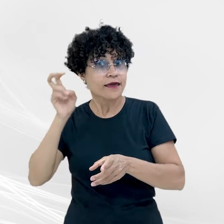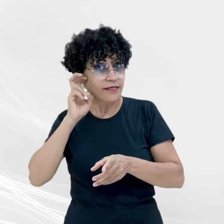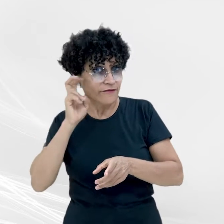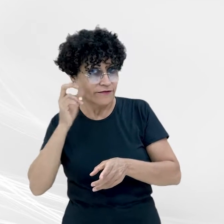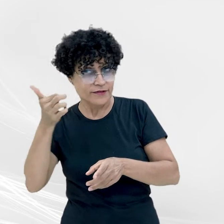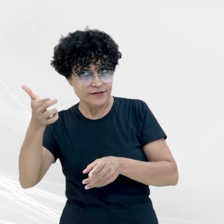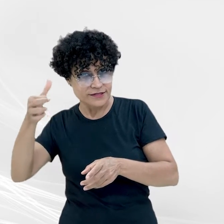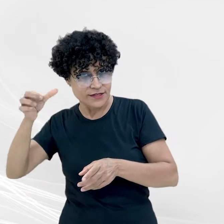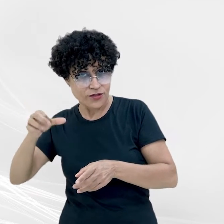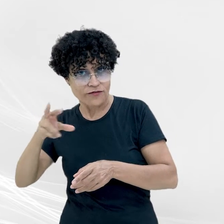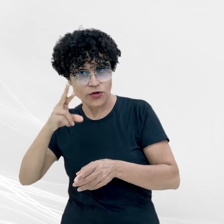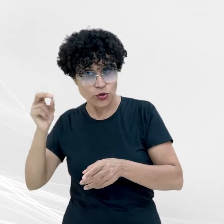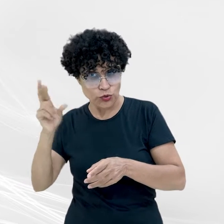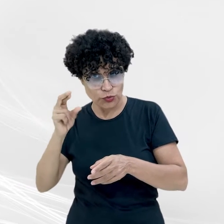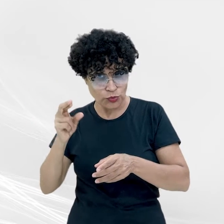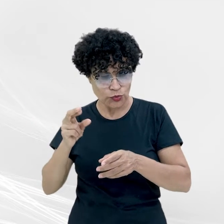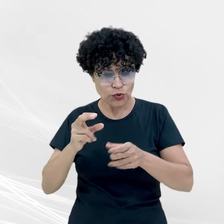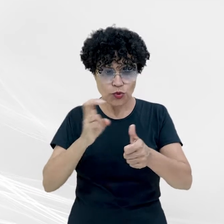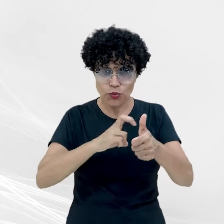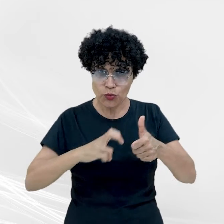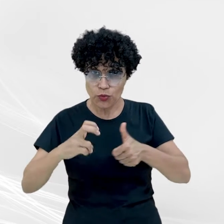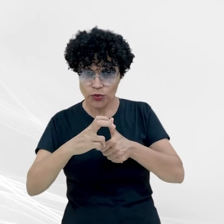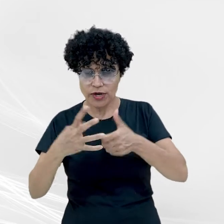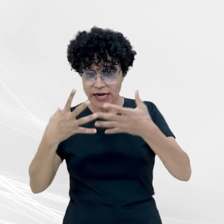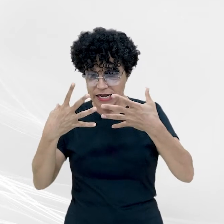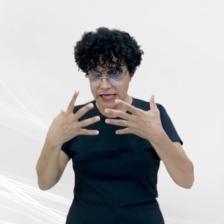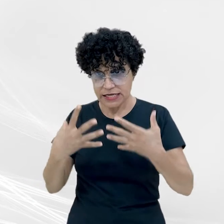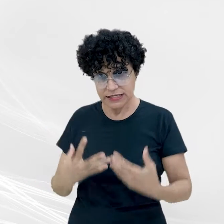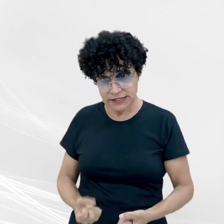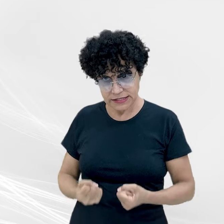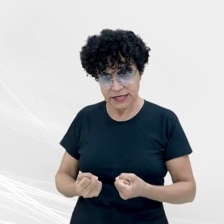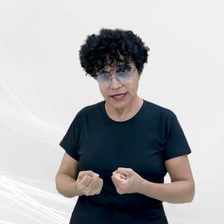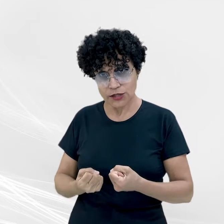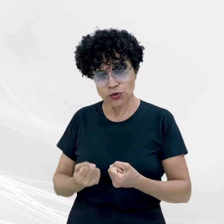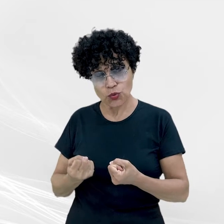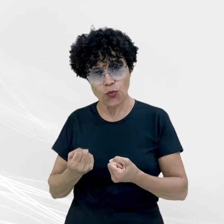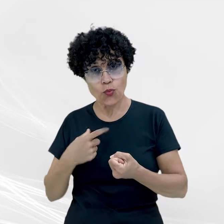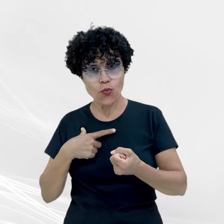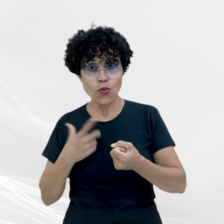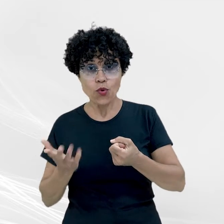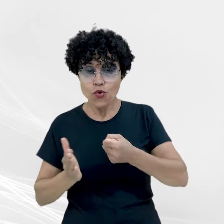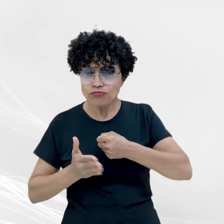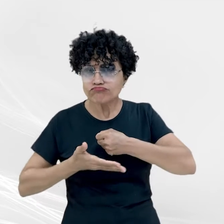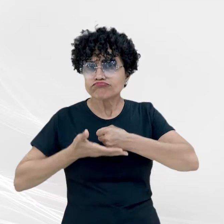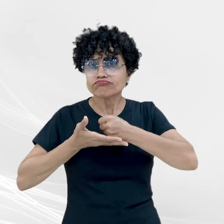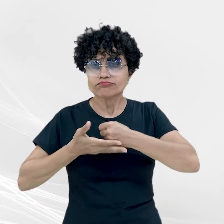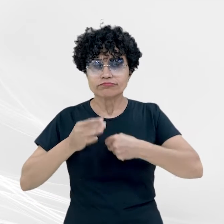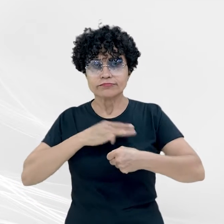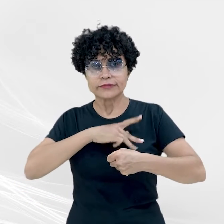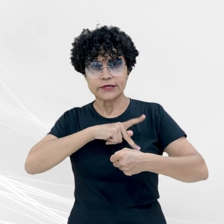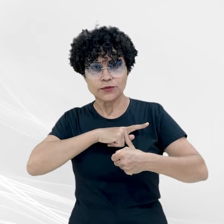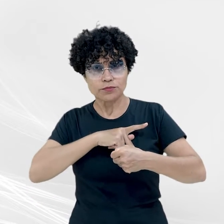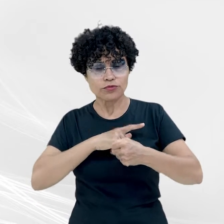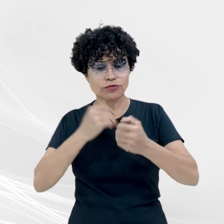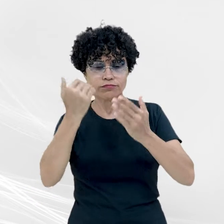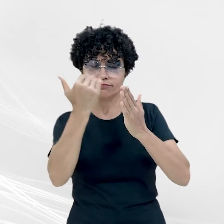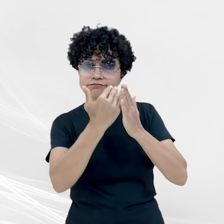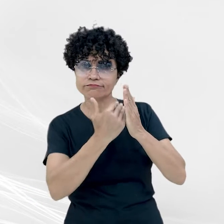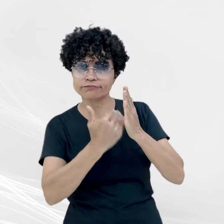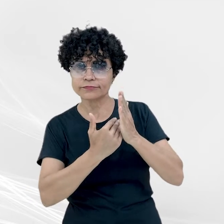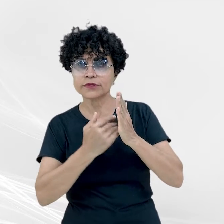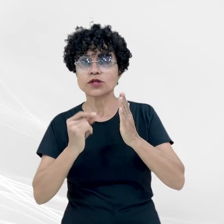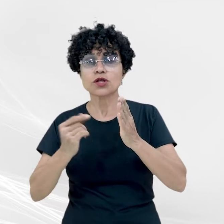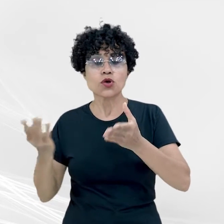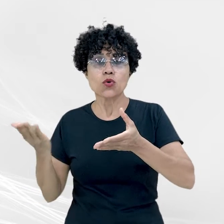Rondonópolis, os jurados acolheram as duas qualificadoras sustentadas pelo Ministério Público Estadual. O entendimento